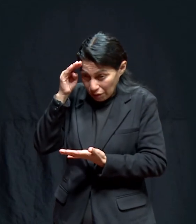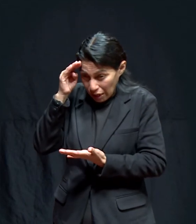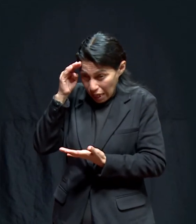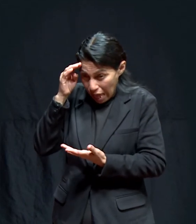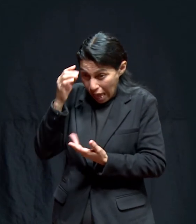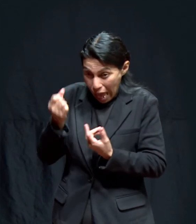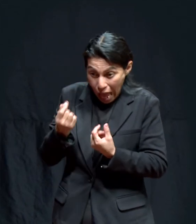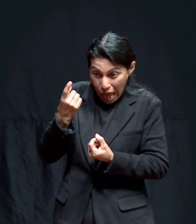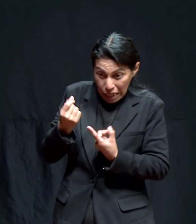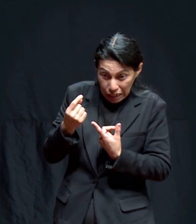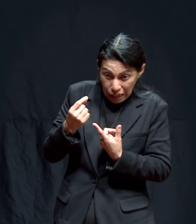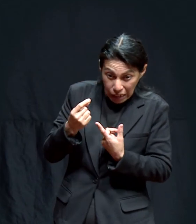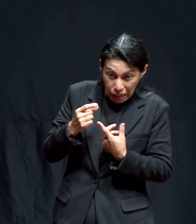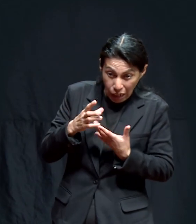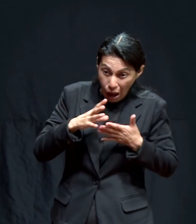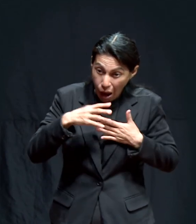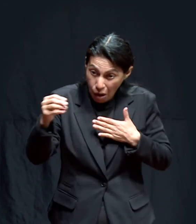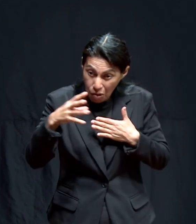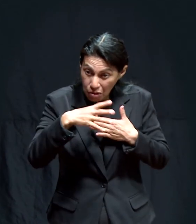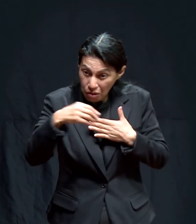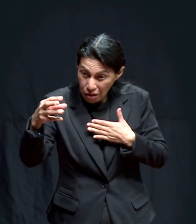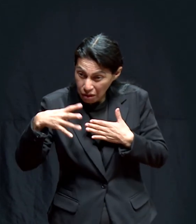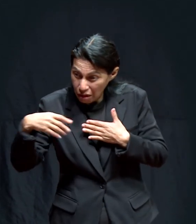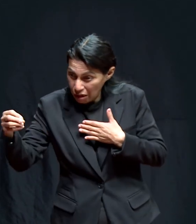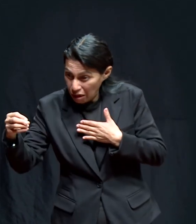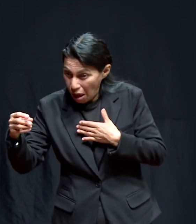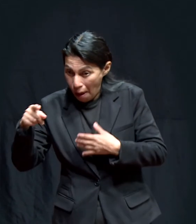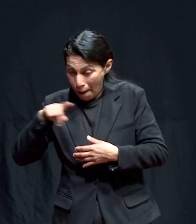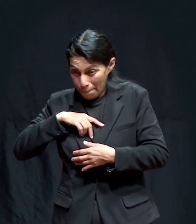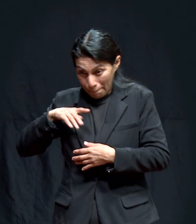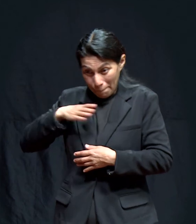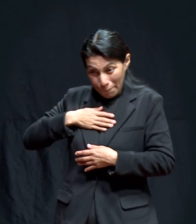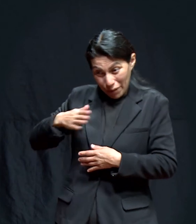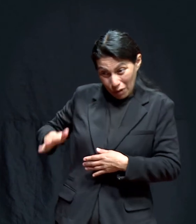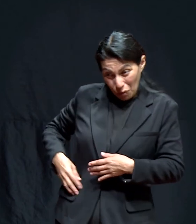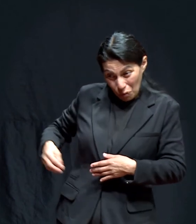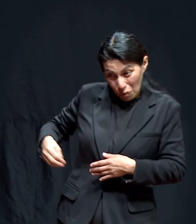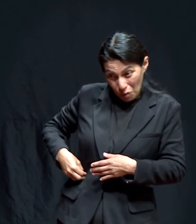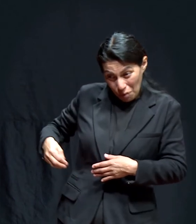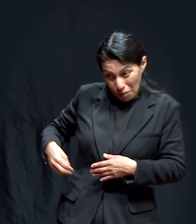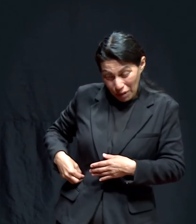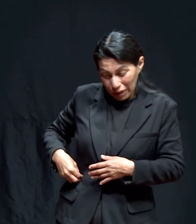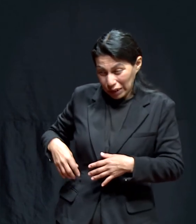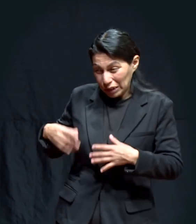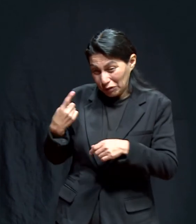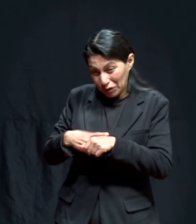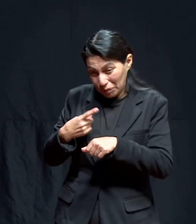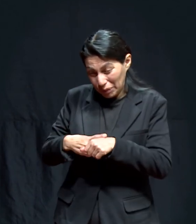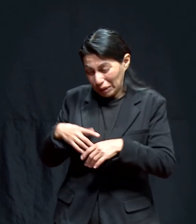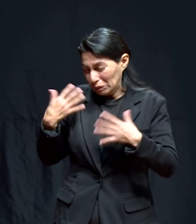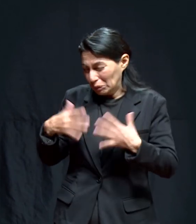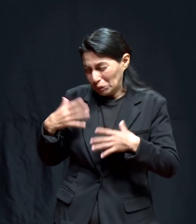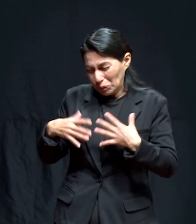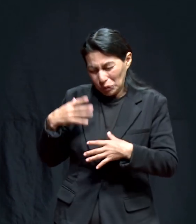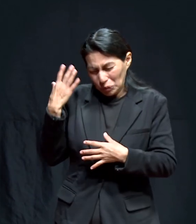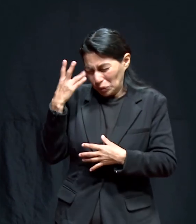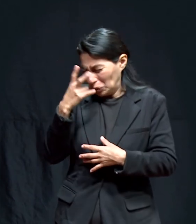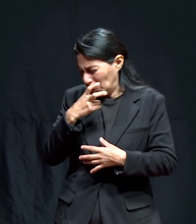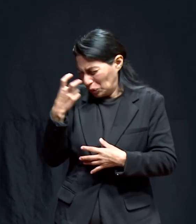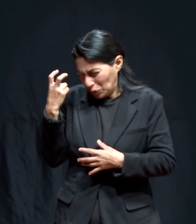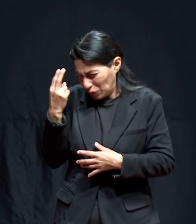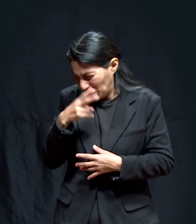horrible transmitir este bicho a otra persona que siquiera por mi causa yo la haya infectado.